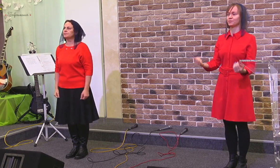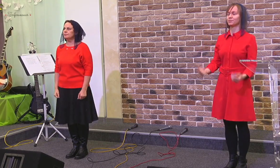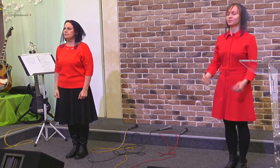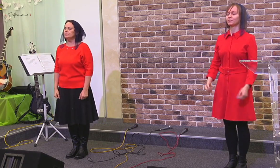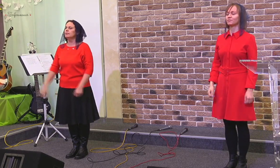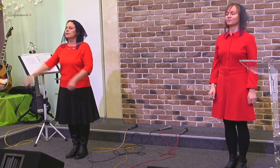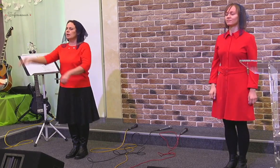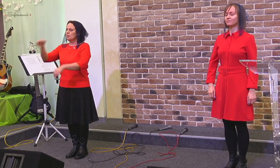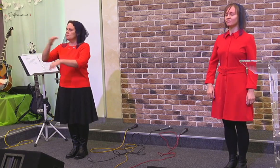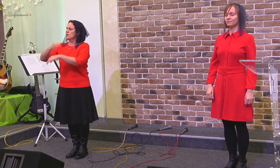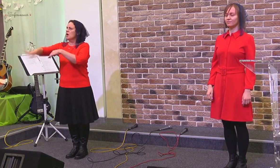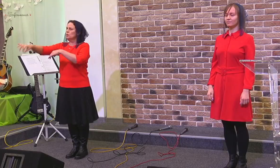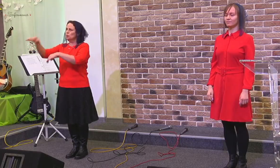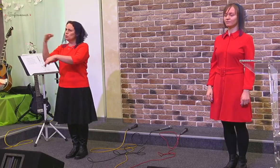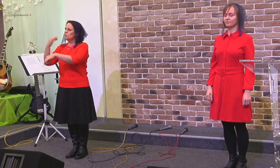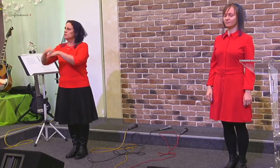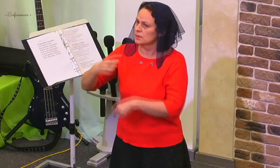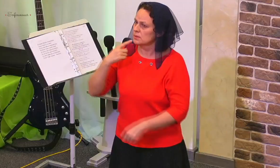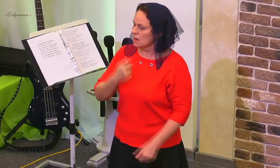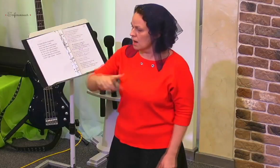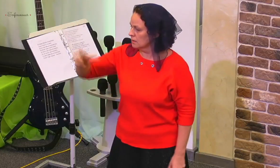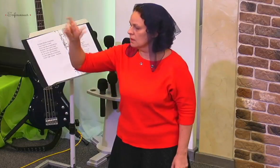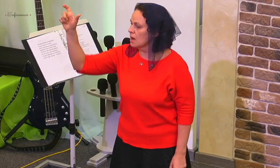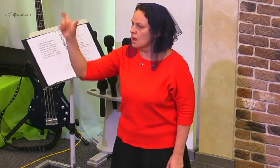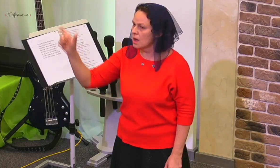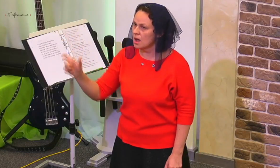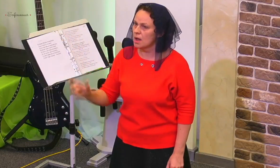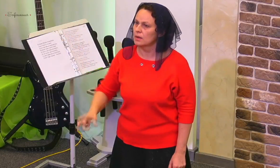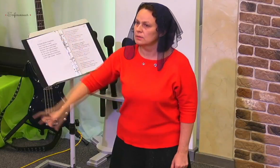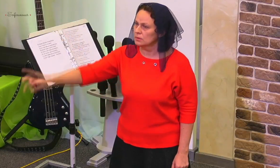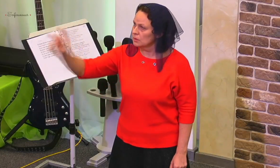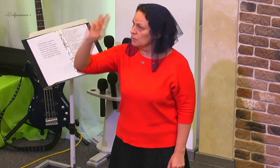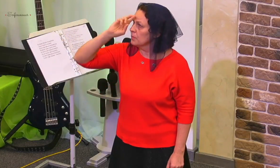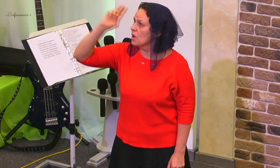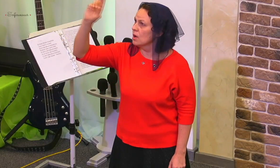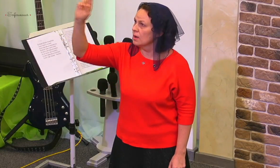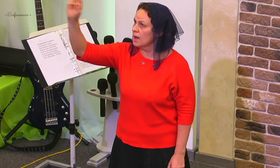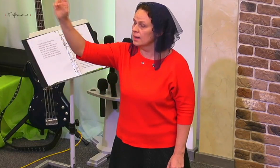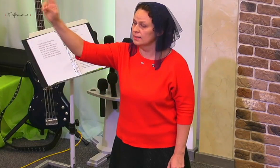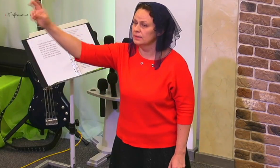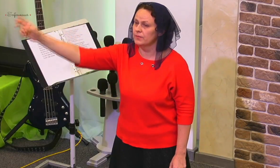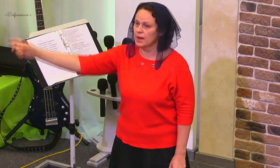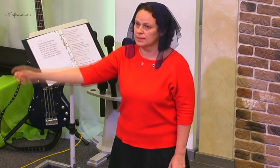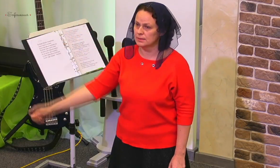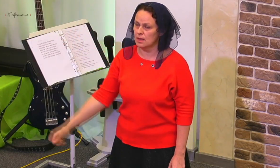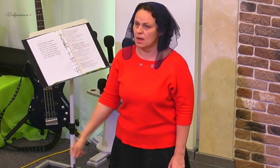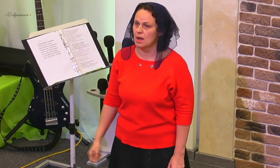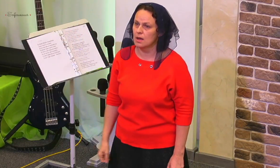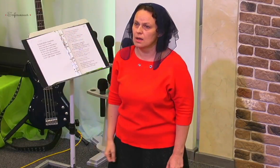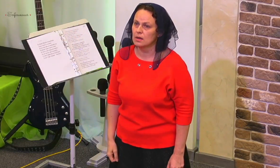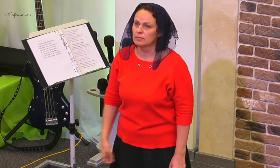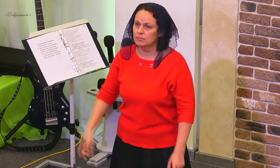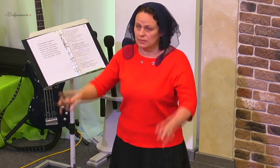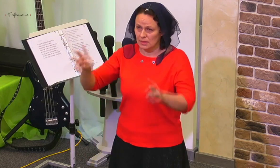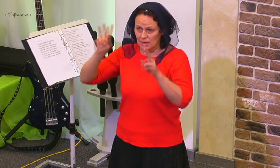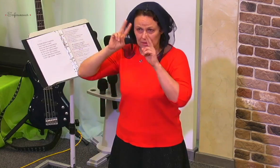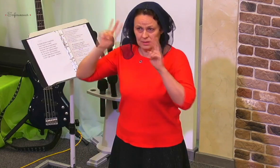Ведь убил солдат, Бога и Творца И